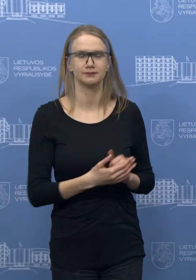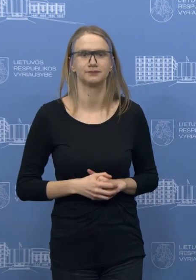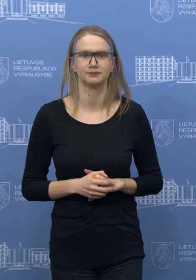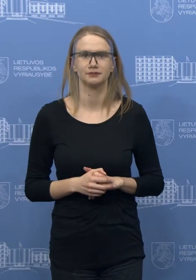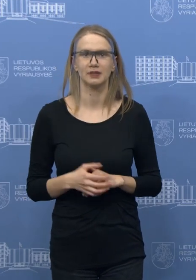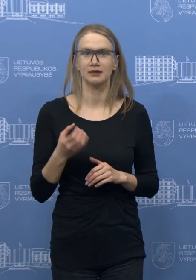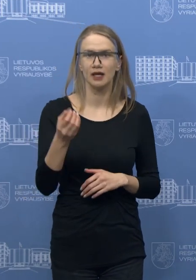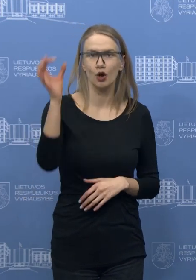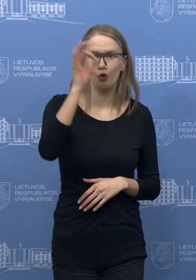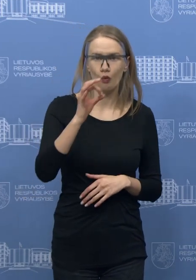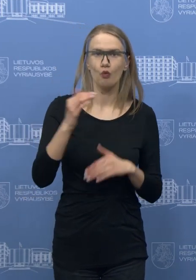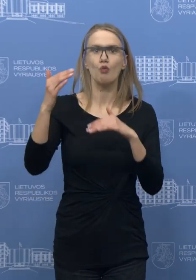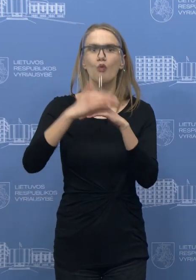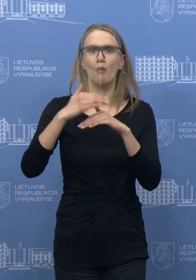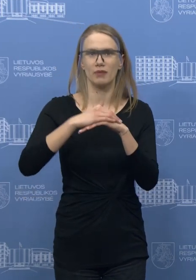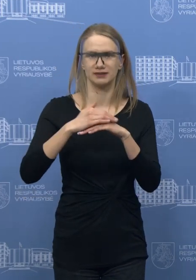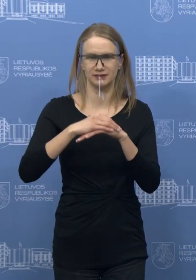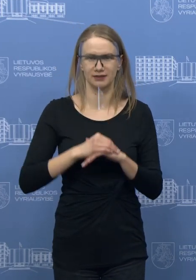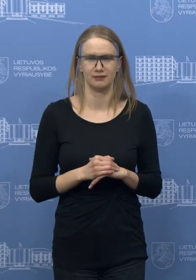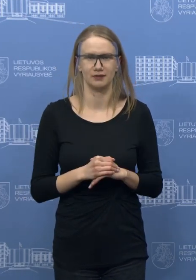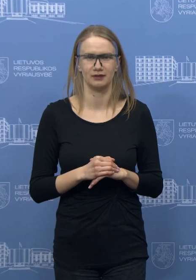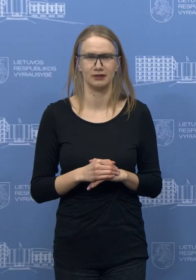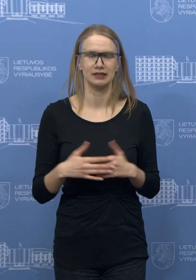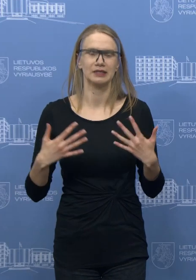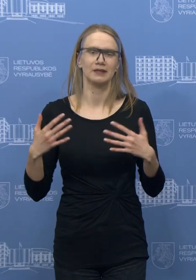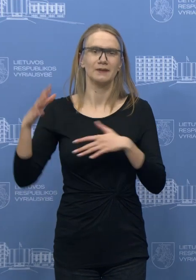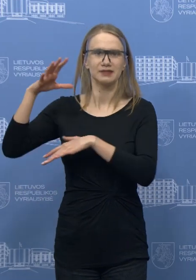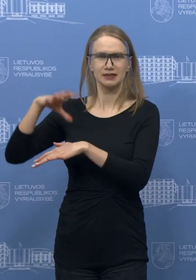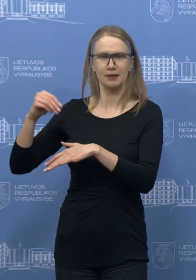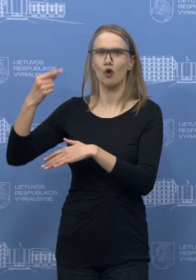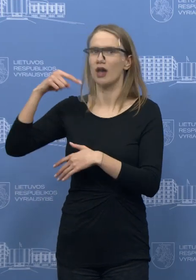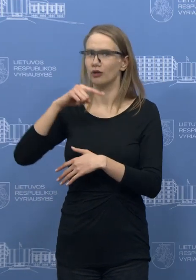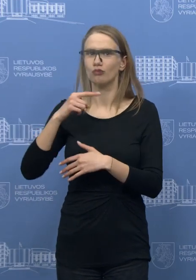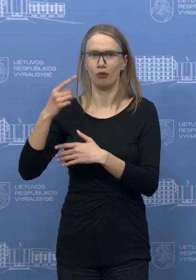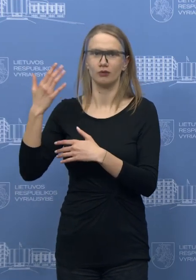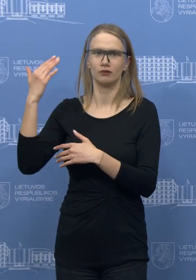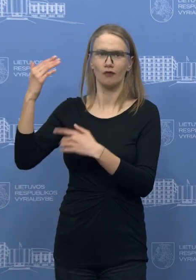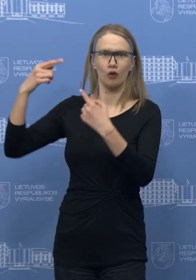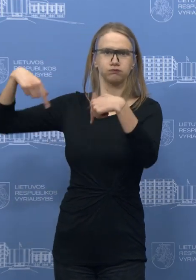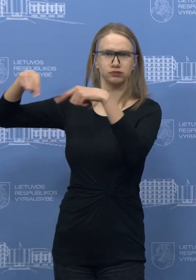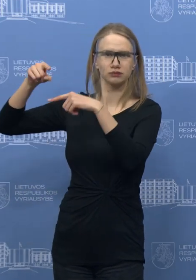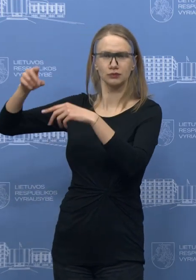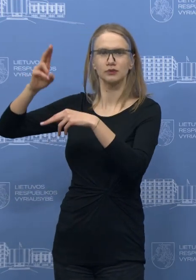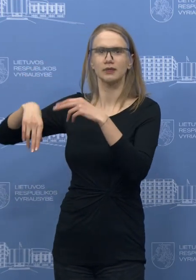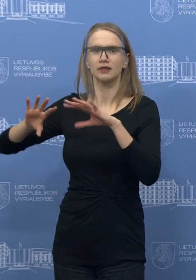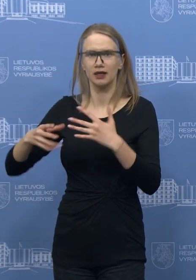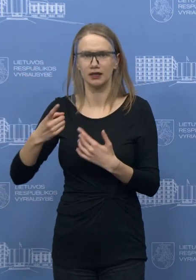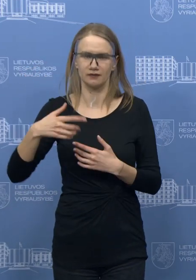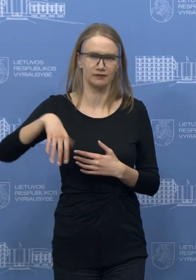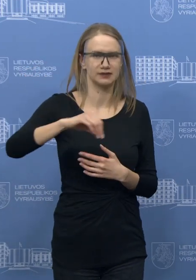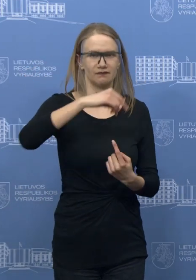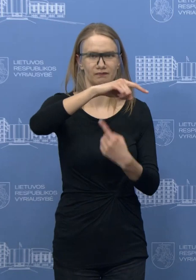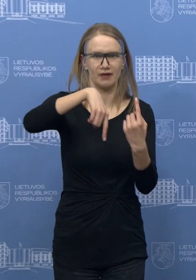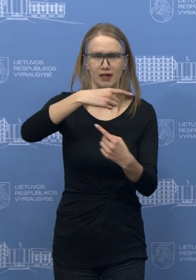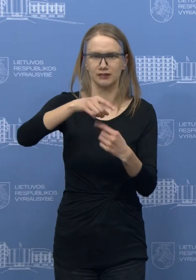Taip pat dar dėl subsidijų norėjau paklausti. Seimo ekonomikos komitetas vakar pritarė siūlymui, kad 100 procentų būtų tie verslai